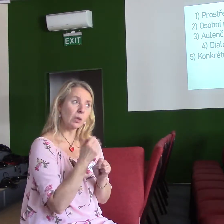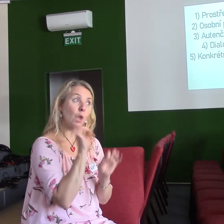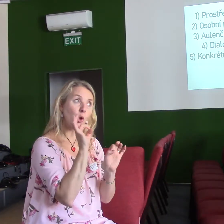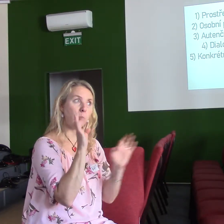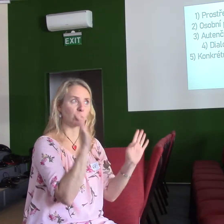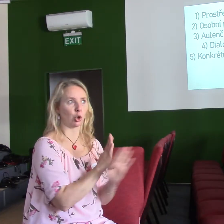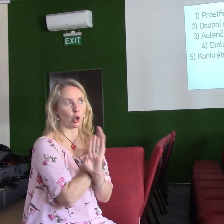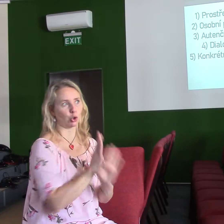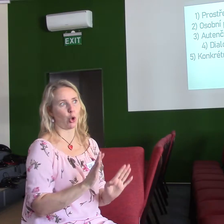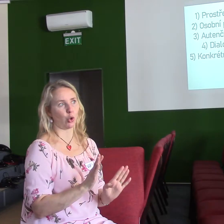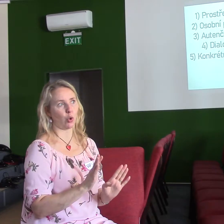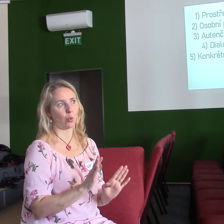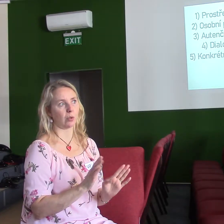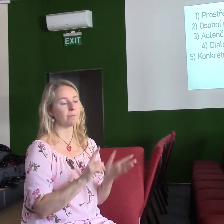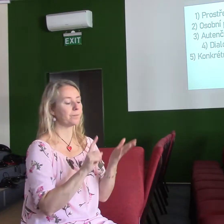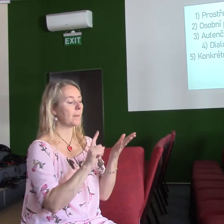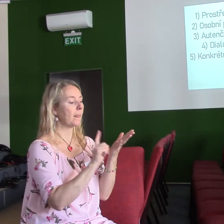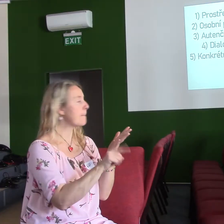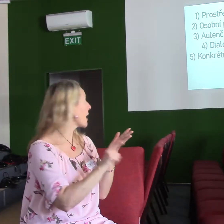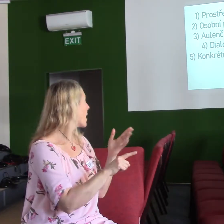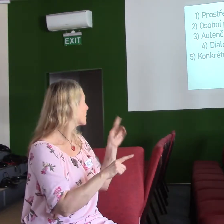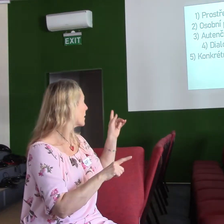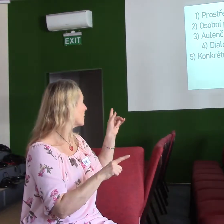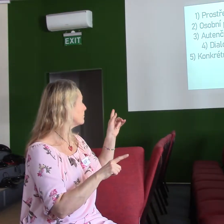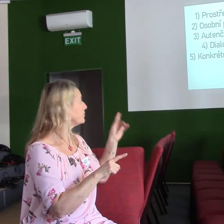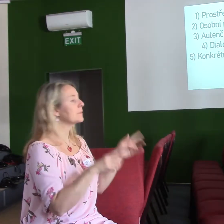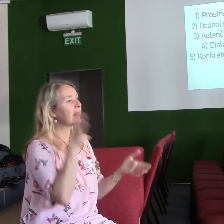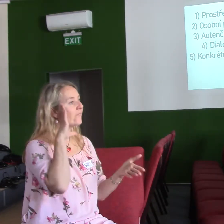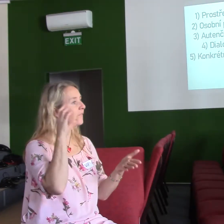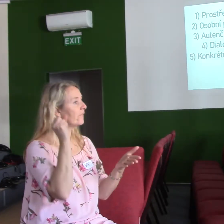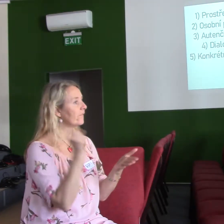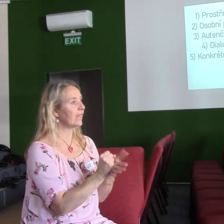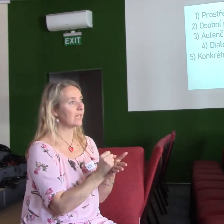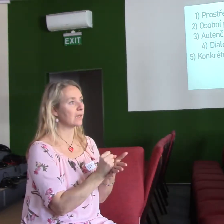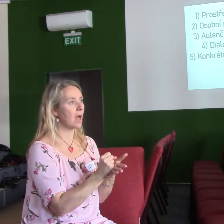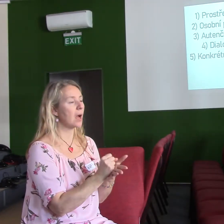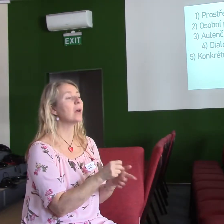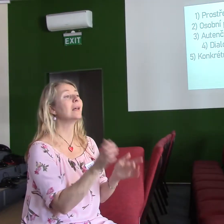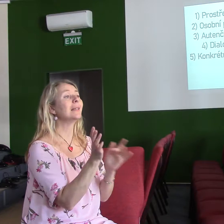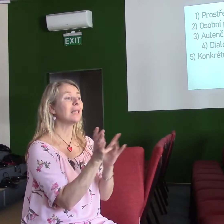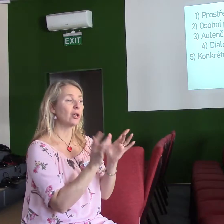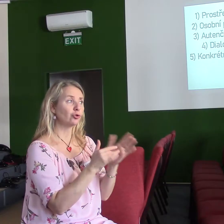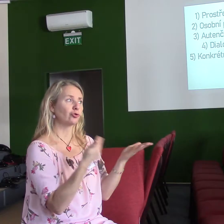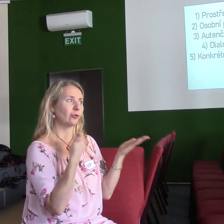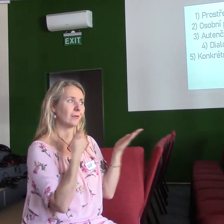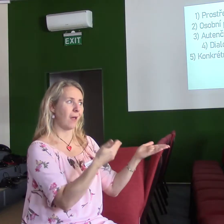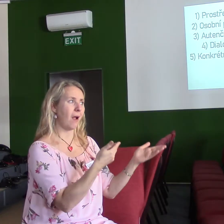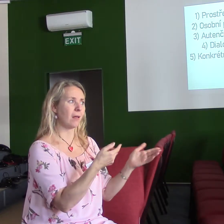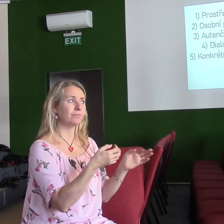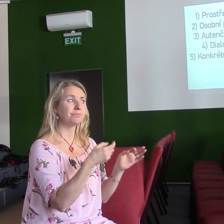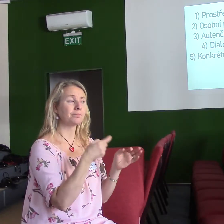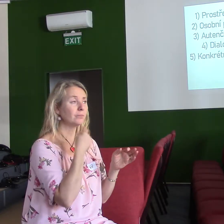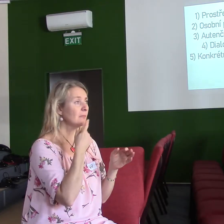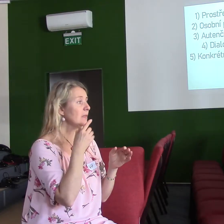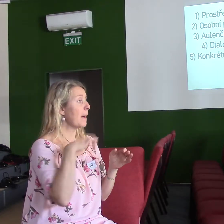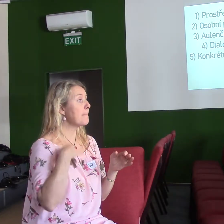Konkrétní víra. Ježíšová víra byla velmi praktická, konkrétní, vytrvalá. Mladí lidé chtějí vidět zbor,